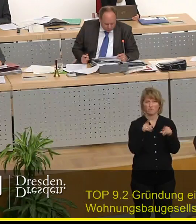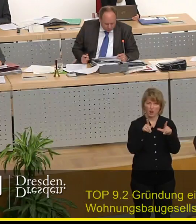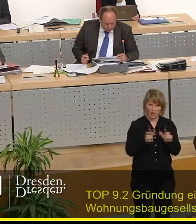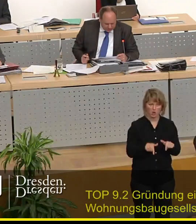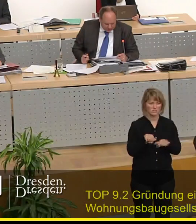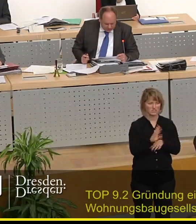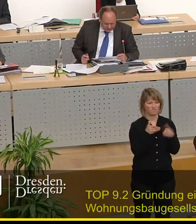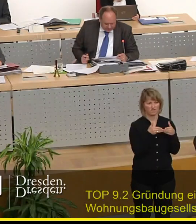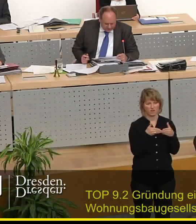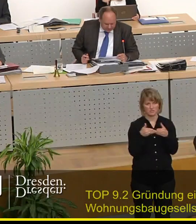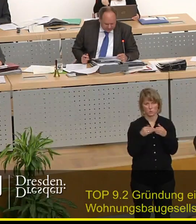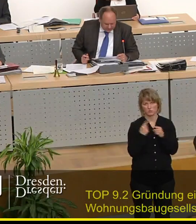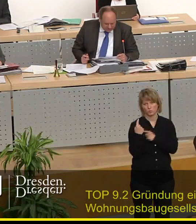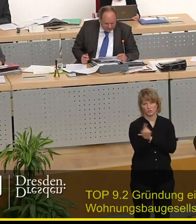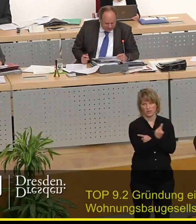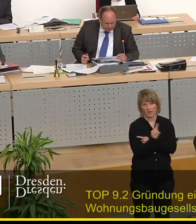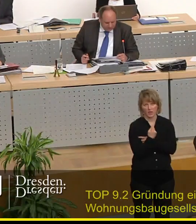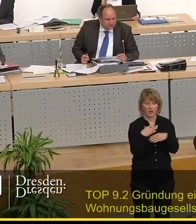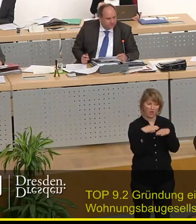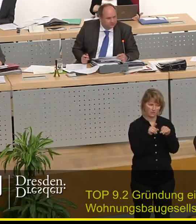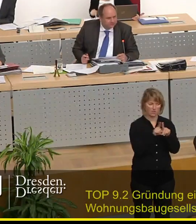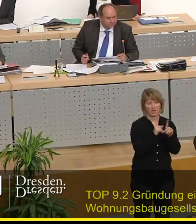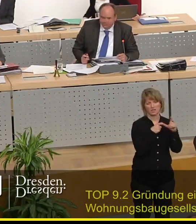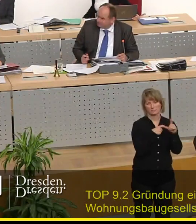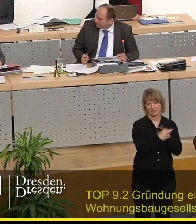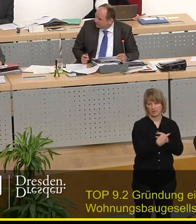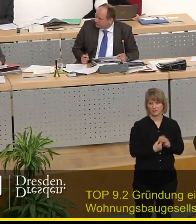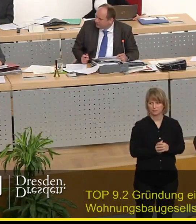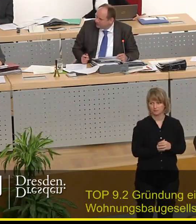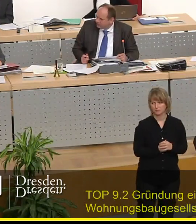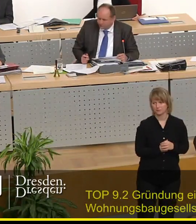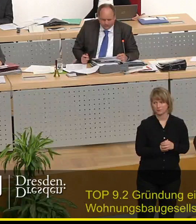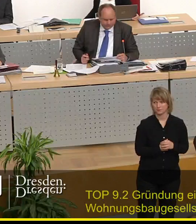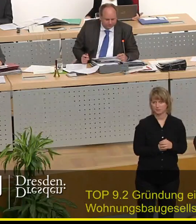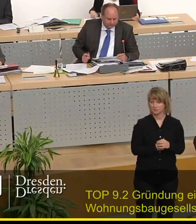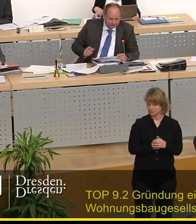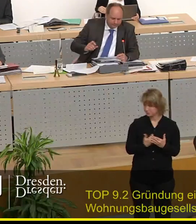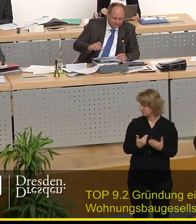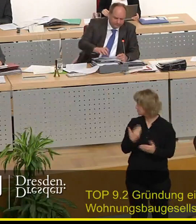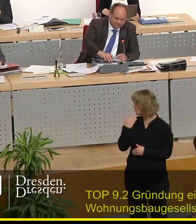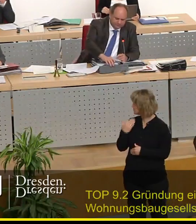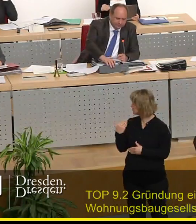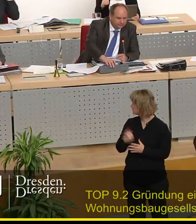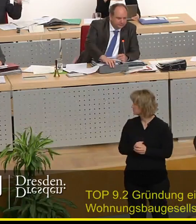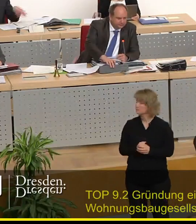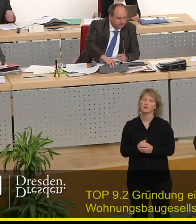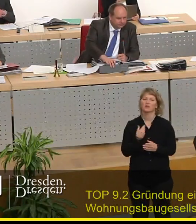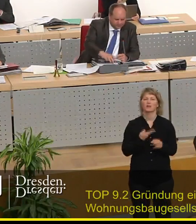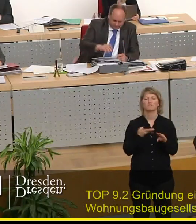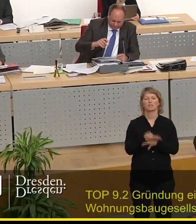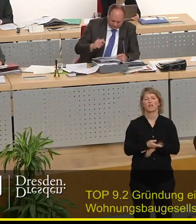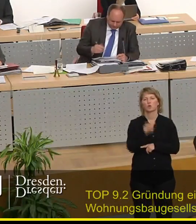Fraktionsrunde, die mit der SPD beginnt. Bitte schön, Frau Dr. Kaufmann. Vielen Dank. In Vertretung der